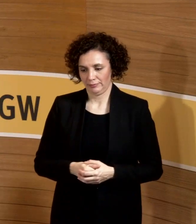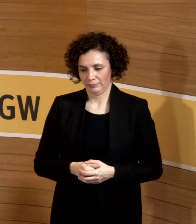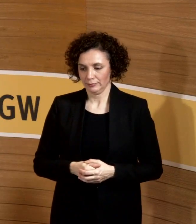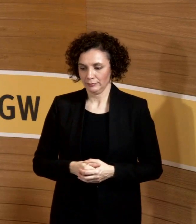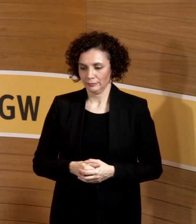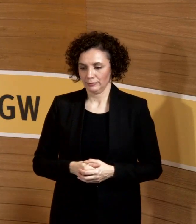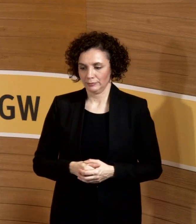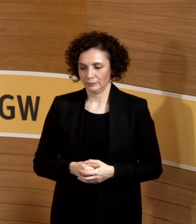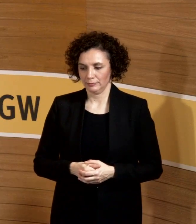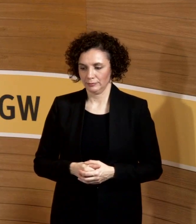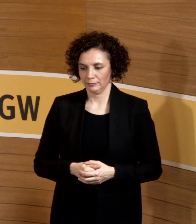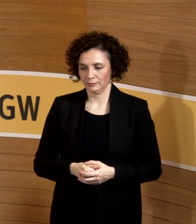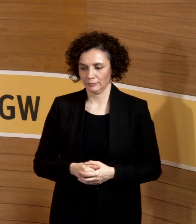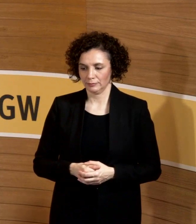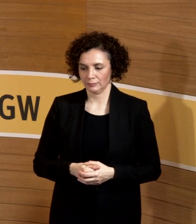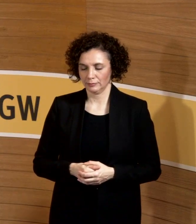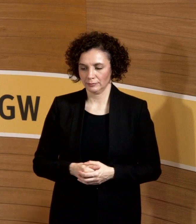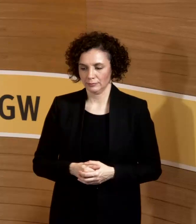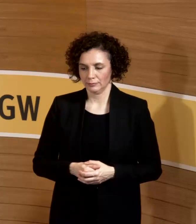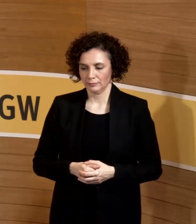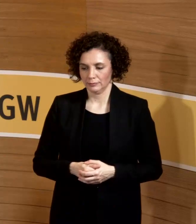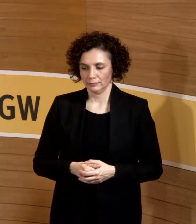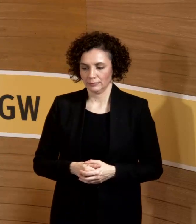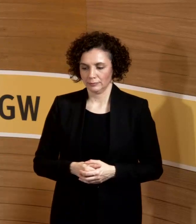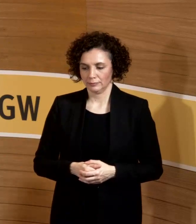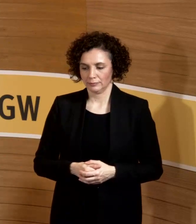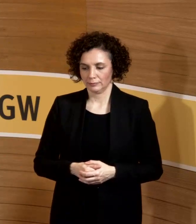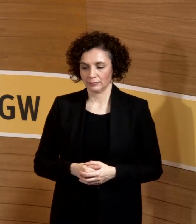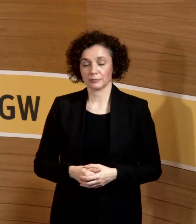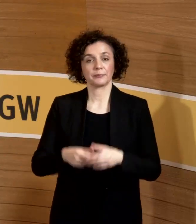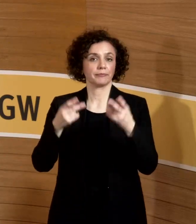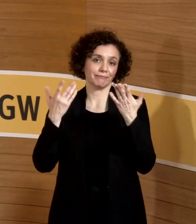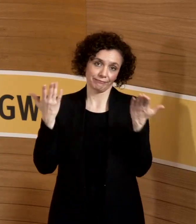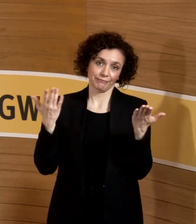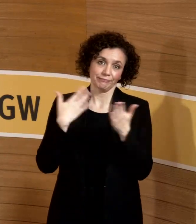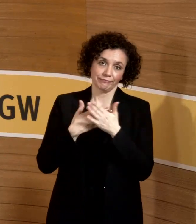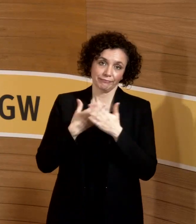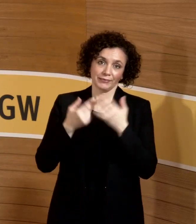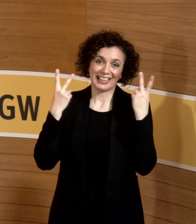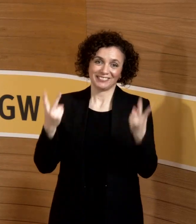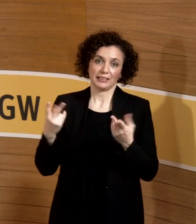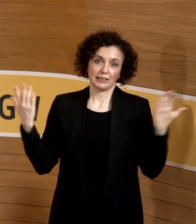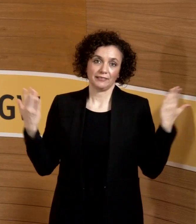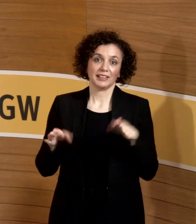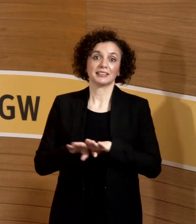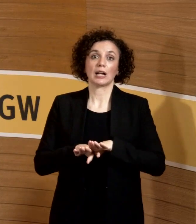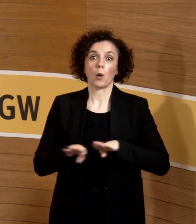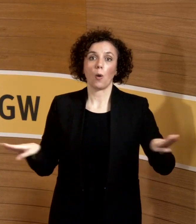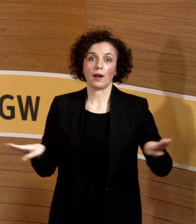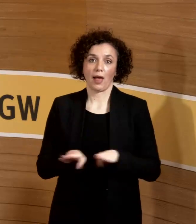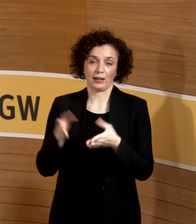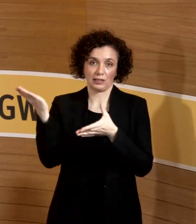Ein großer Schritt in die richtige Richtung ist jenes Grundlagendokument. Da hat vor allem Frau Professor Modrow,